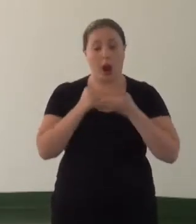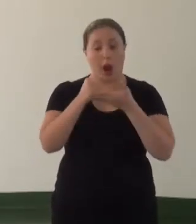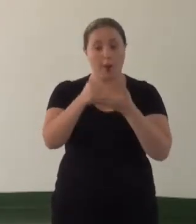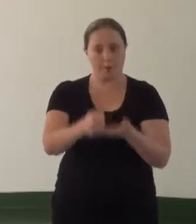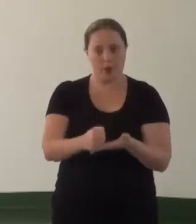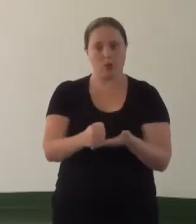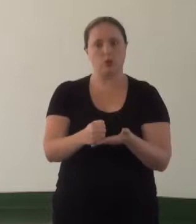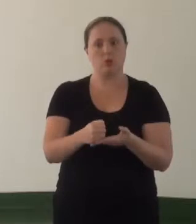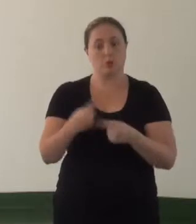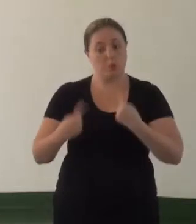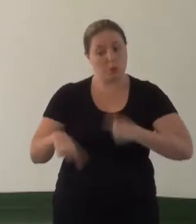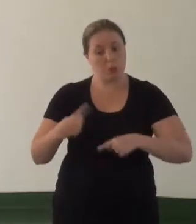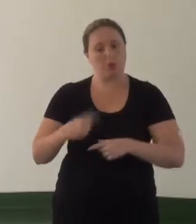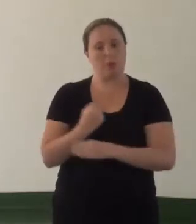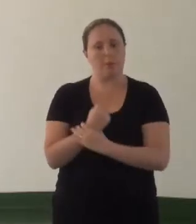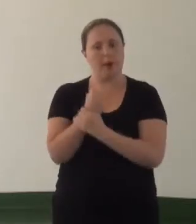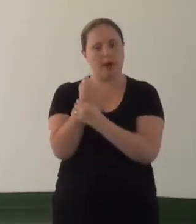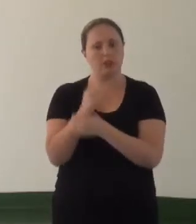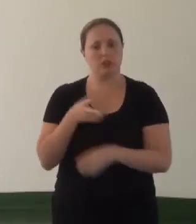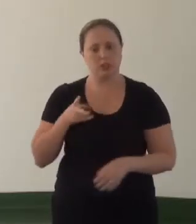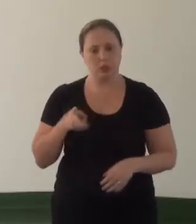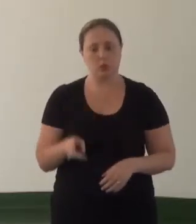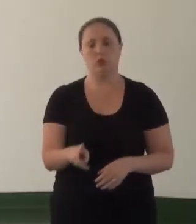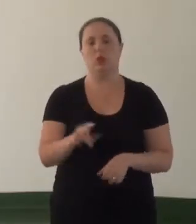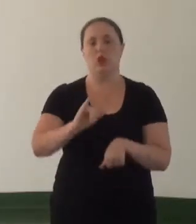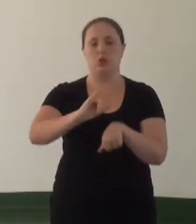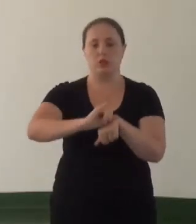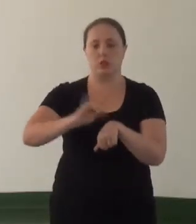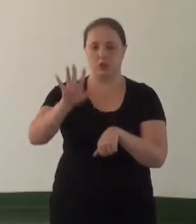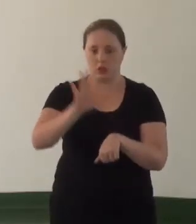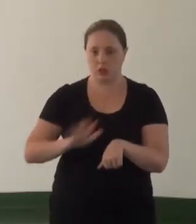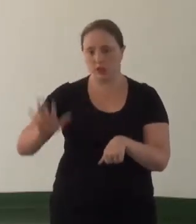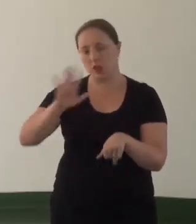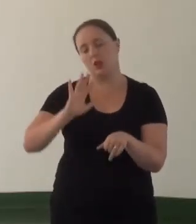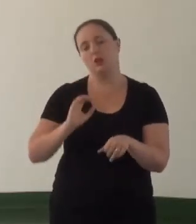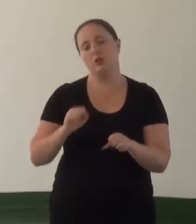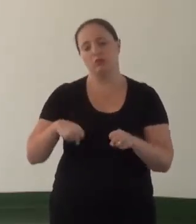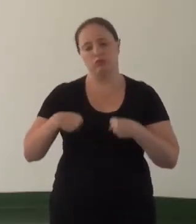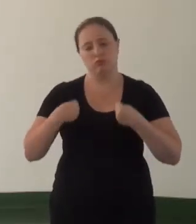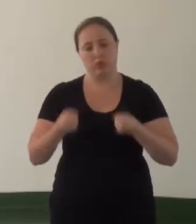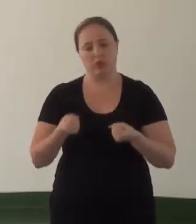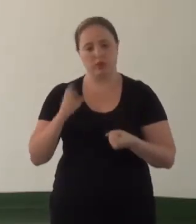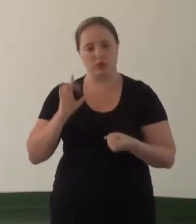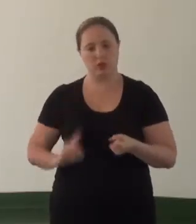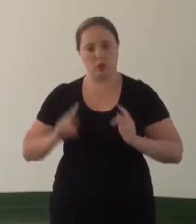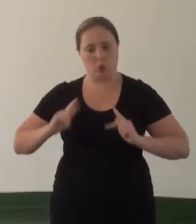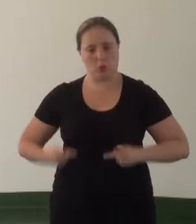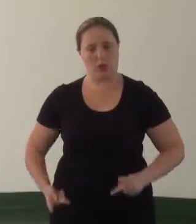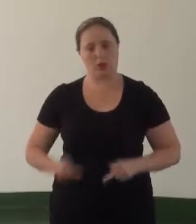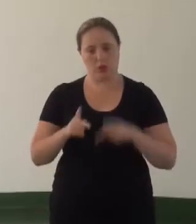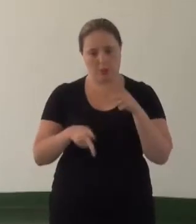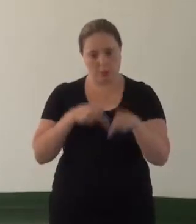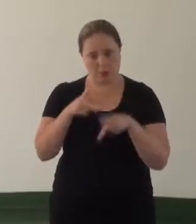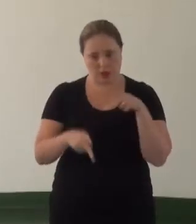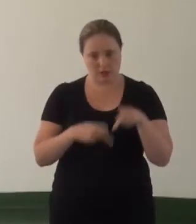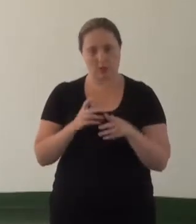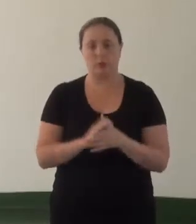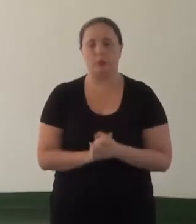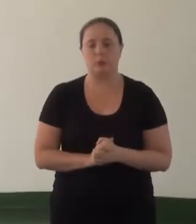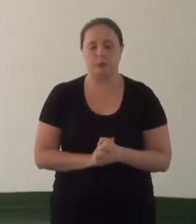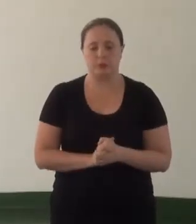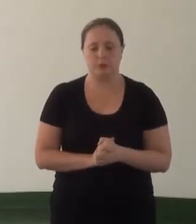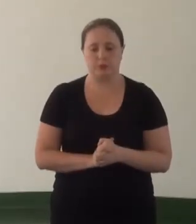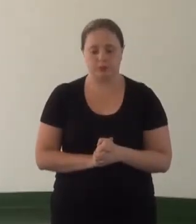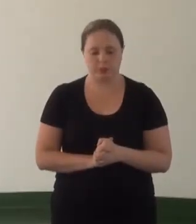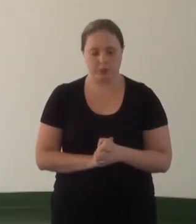articulação política para garantir a continuidade do Centro Nacional de Defesa dos Direitos Humanos da População em situação de rua e descartadores,